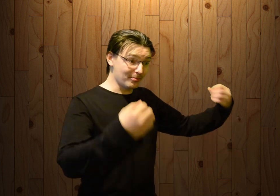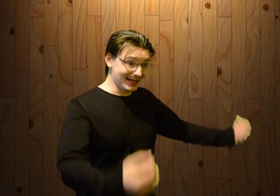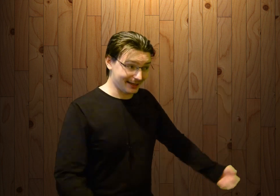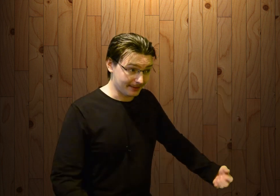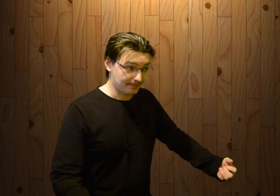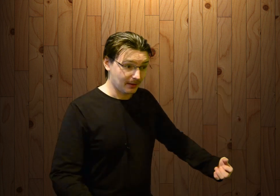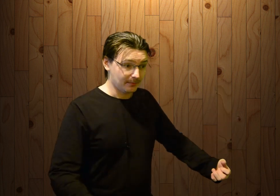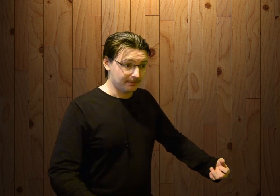мысль.